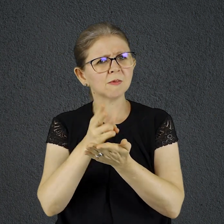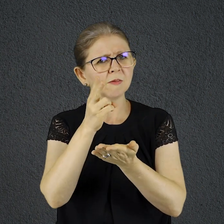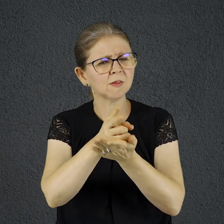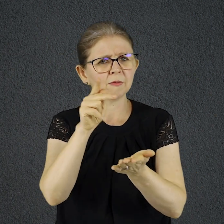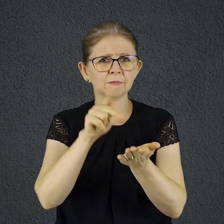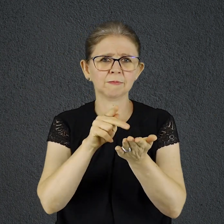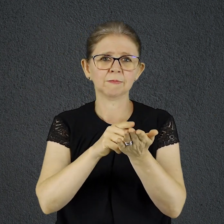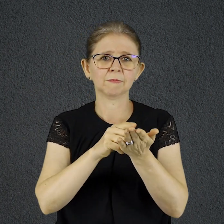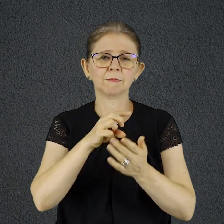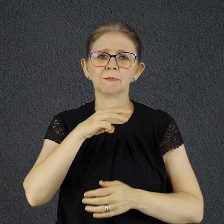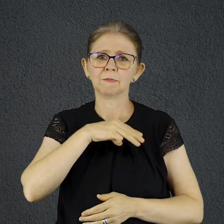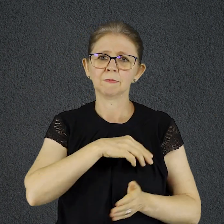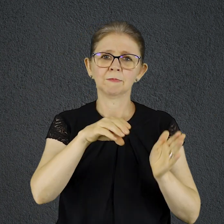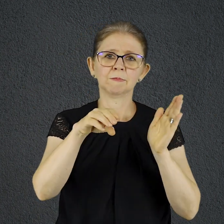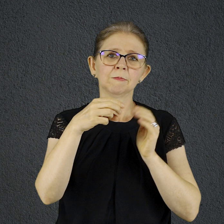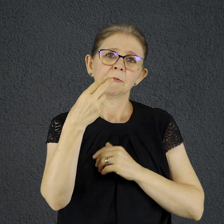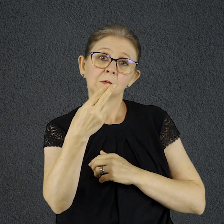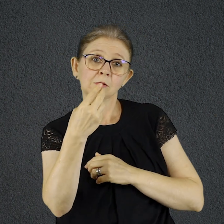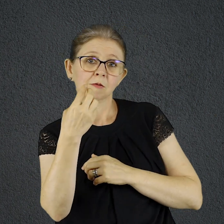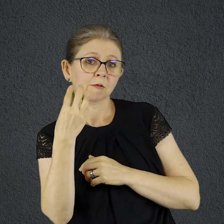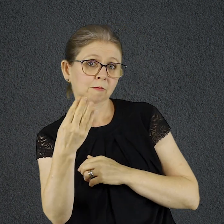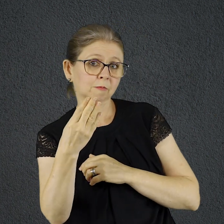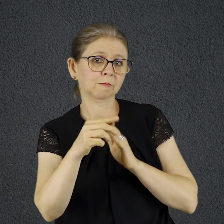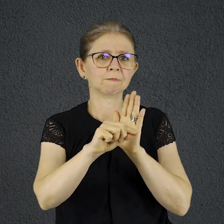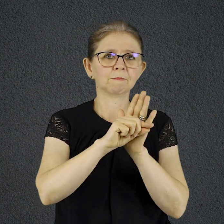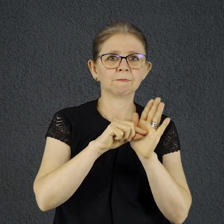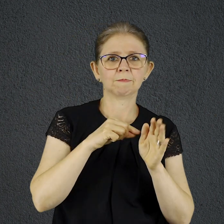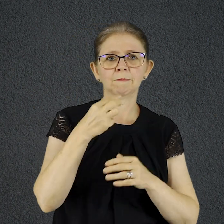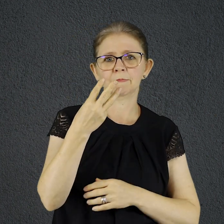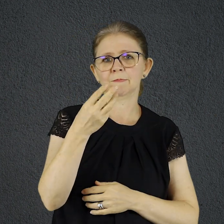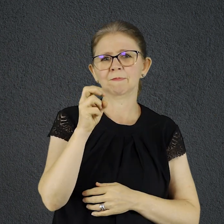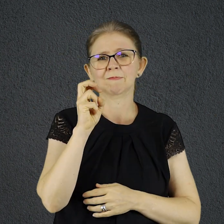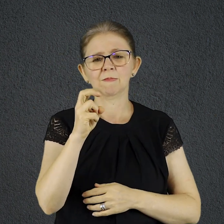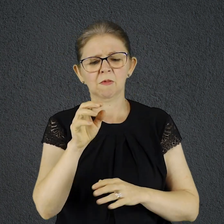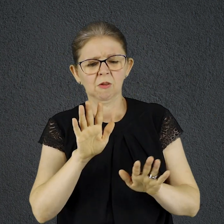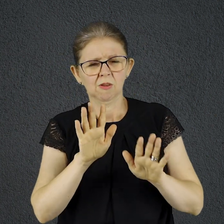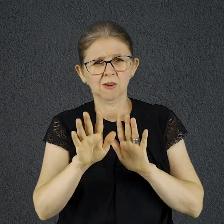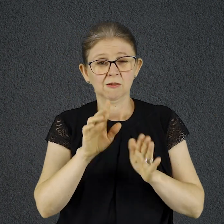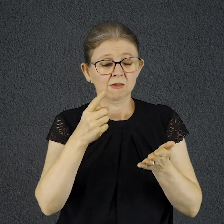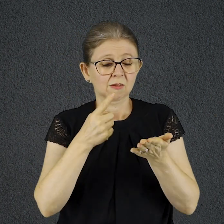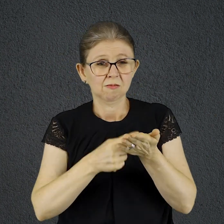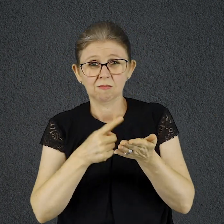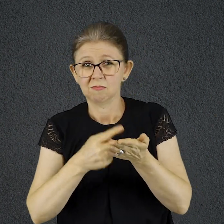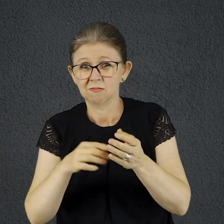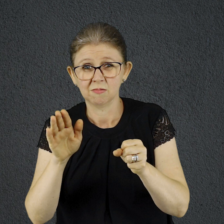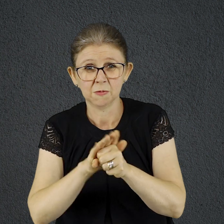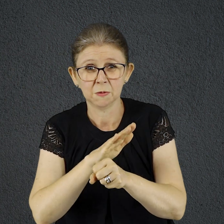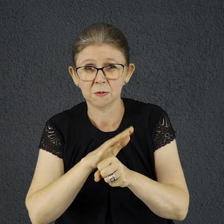Muitas vezes alega-se agenda lotada e ritmo de vida acelerado mas se você fizer uma avaliação